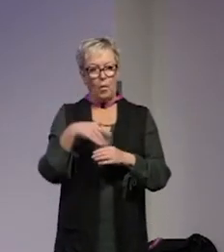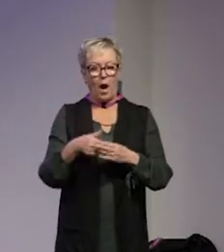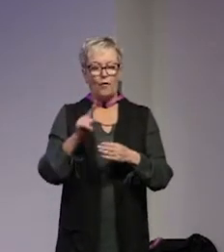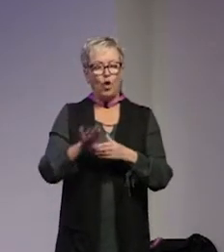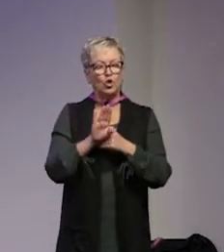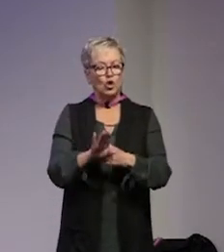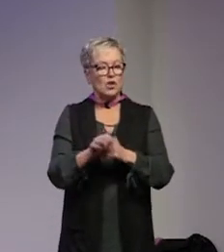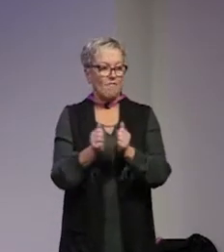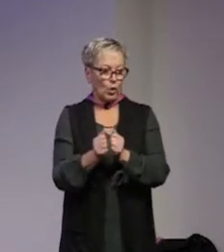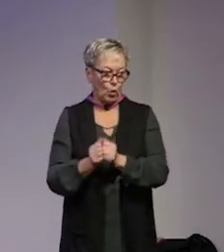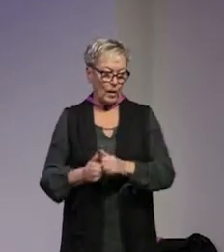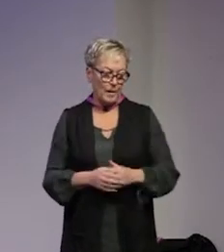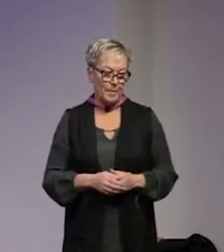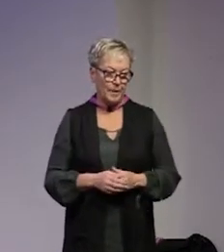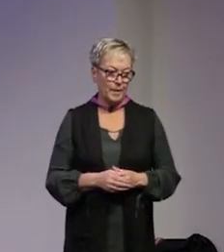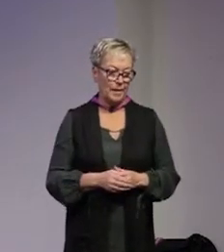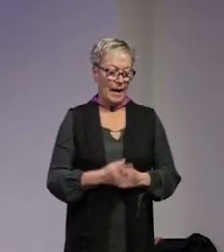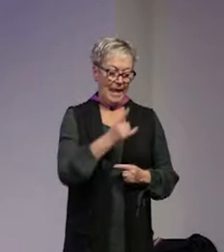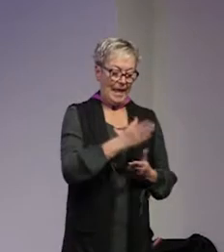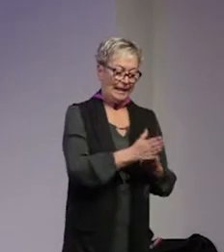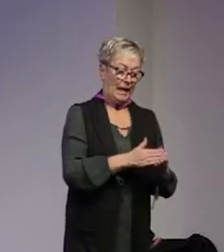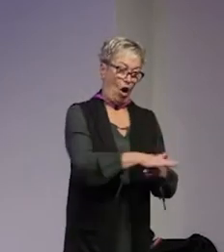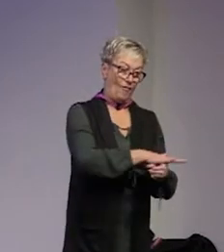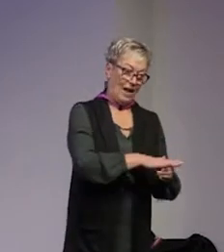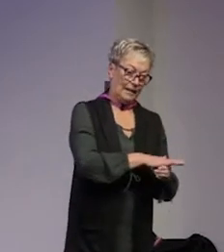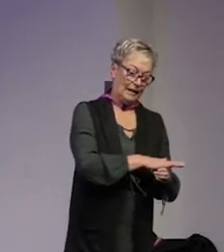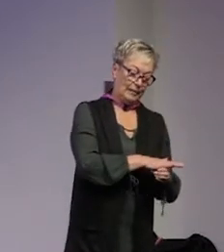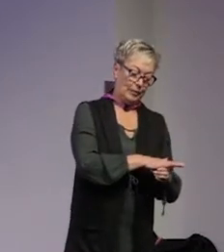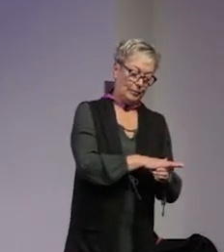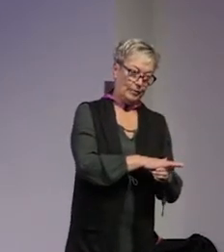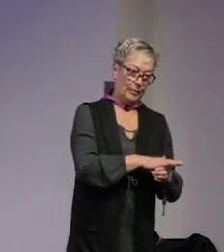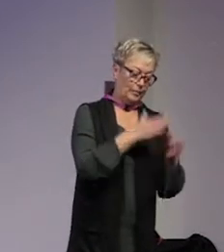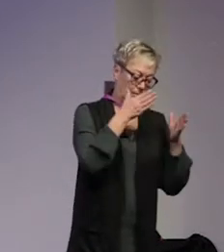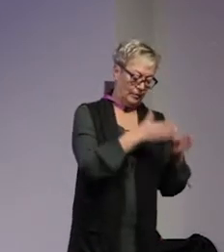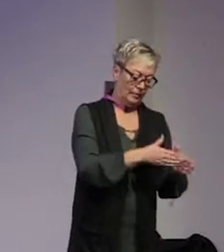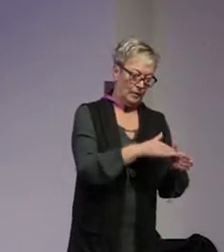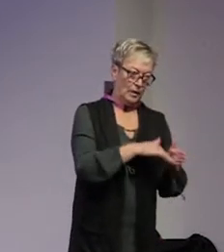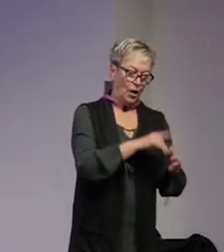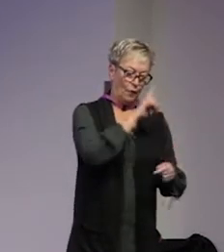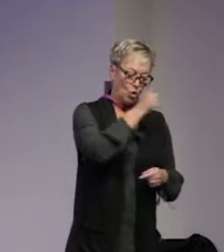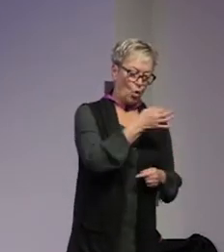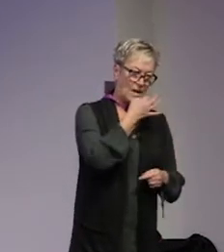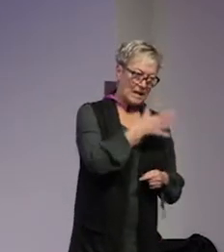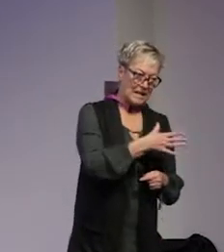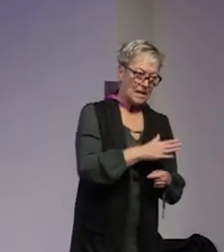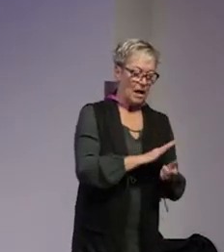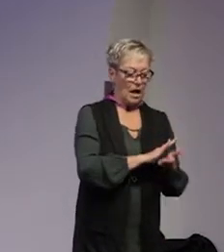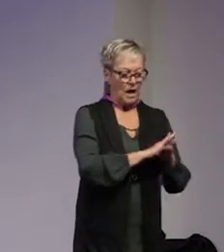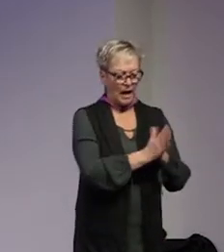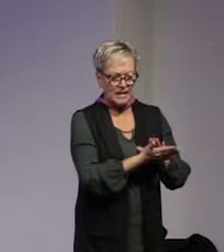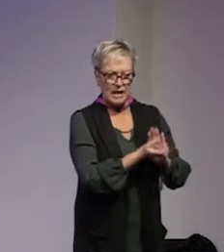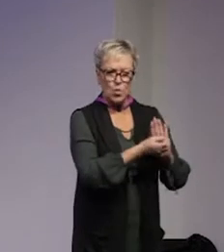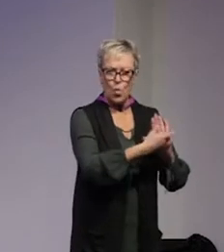skyddsfaktorer så ena delen av fältet fokuserar mycket på att förstå risk radikaliseringens